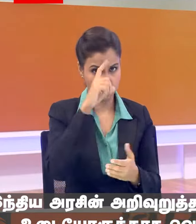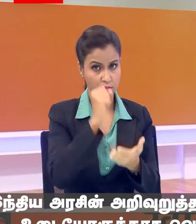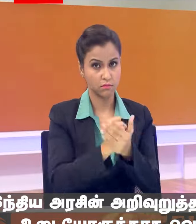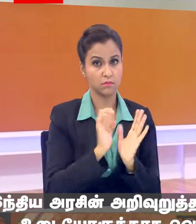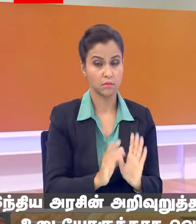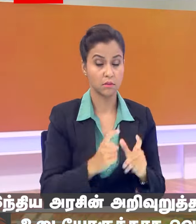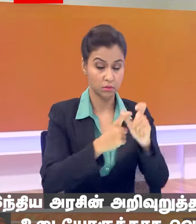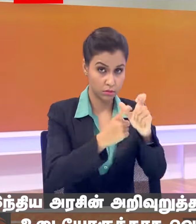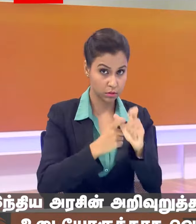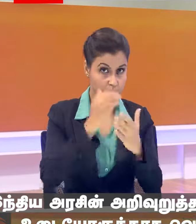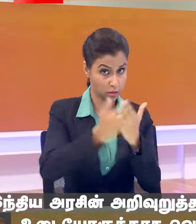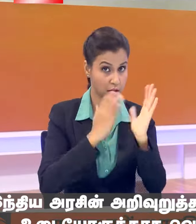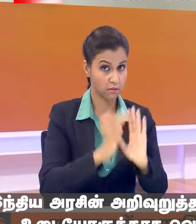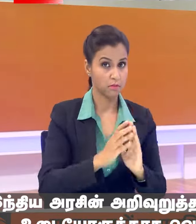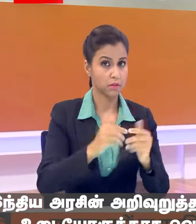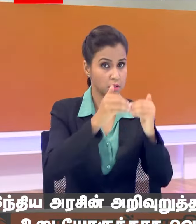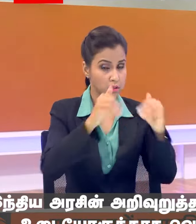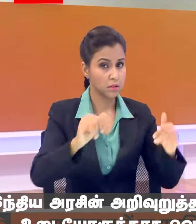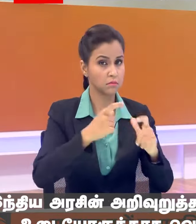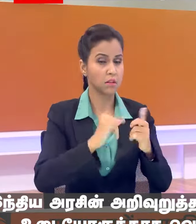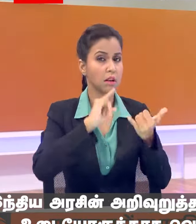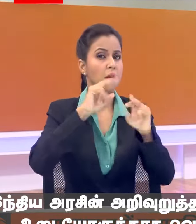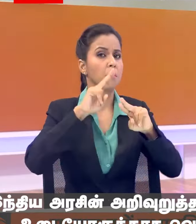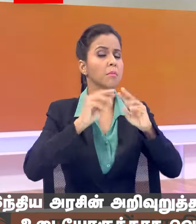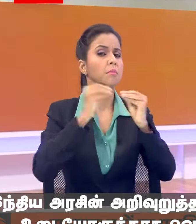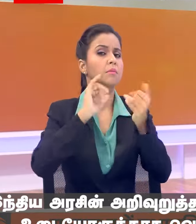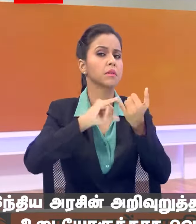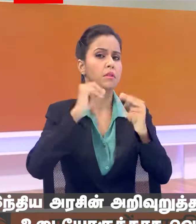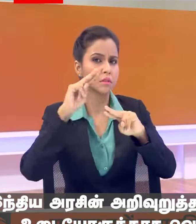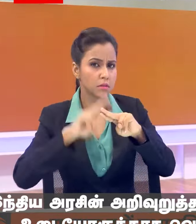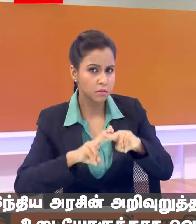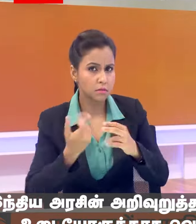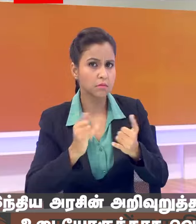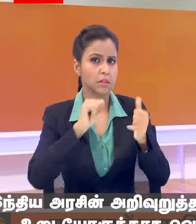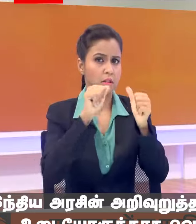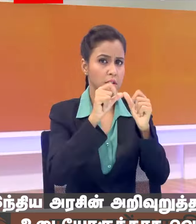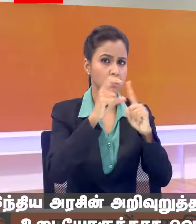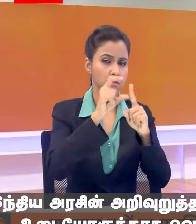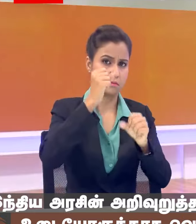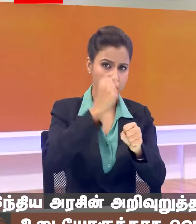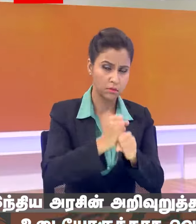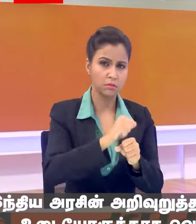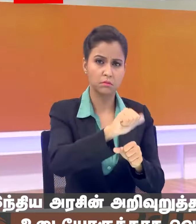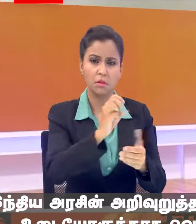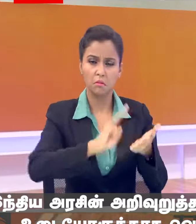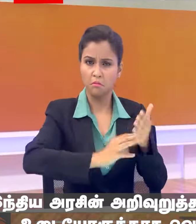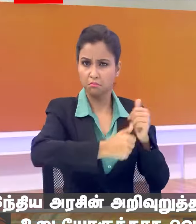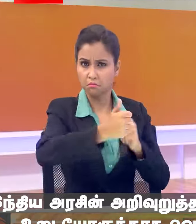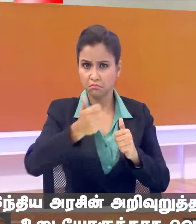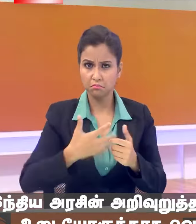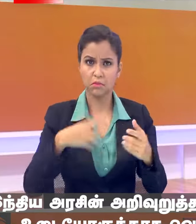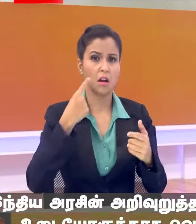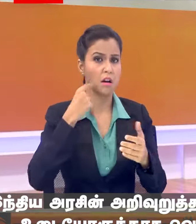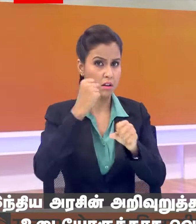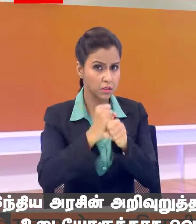समीती के अधिक्षता सीमा सुरक्षा बल पूर्वी कमान के ADG करेंगे समीती के अन सदस्यों में महानिरिक्षक IG,